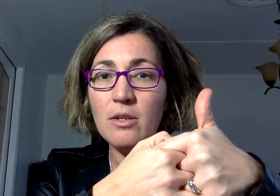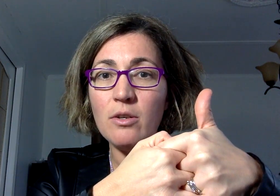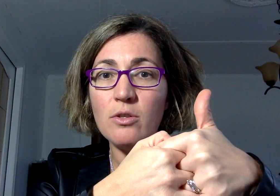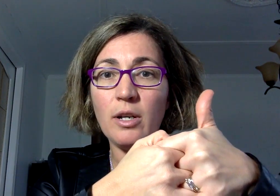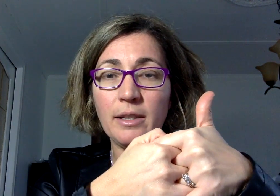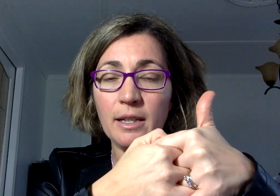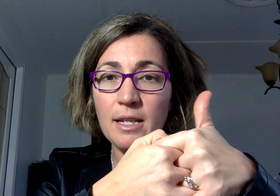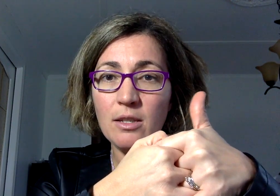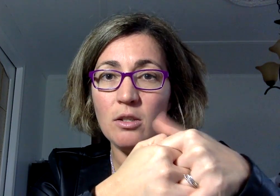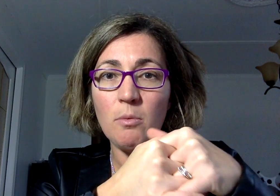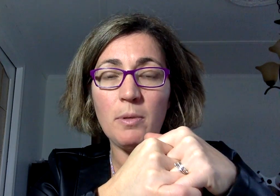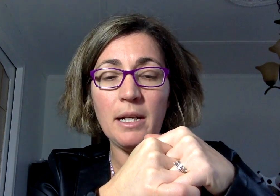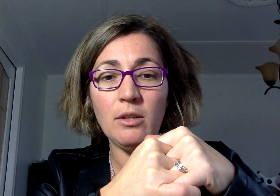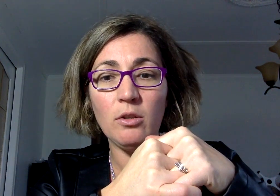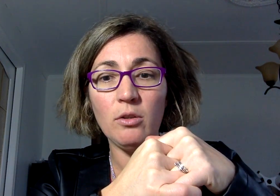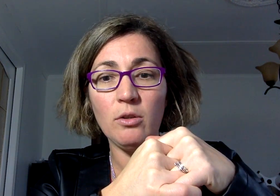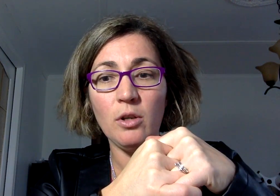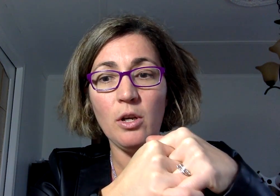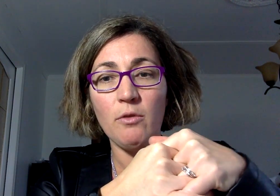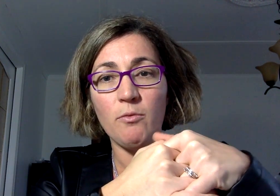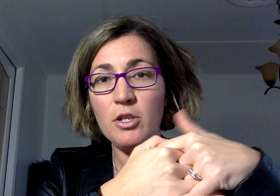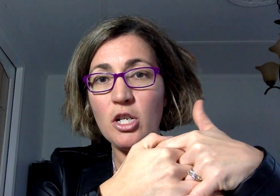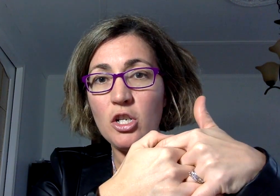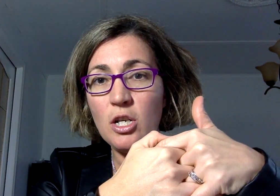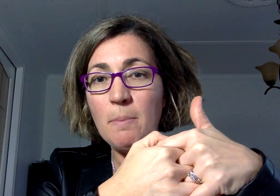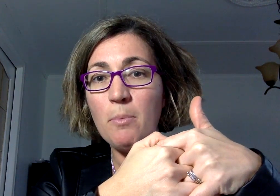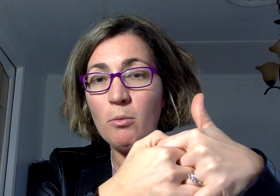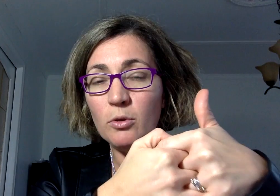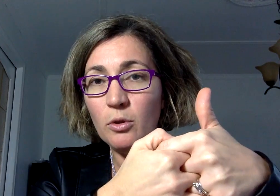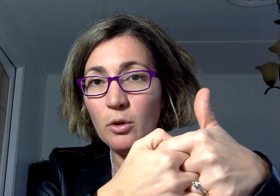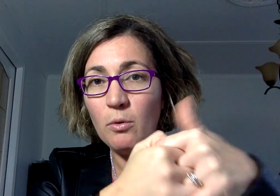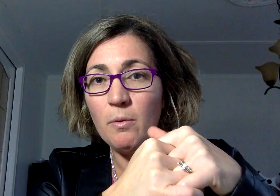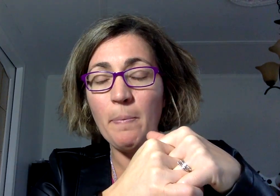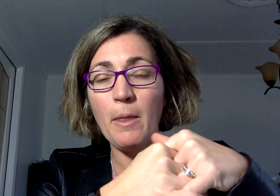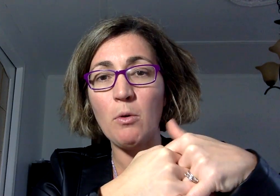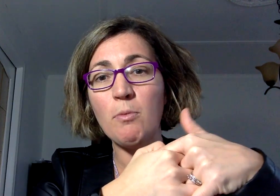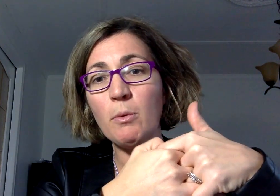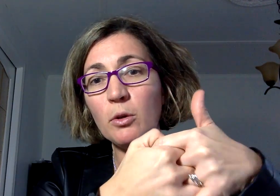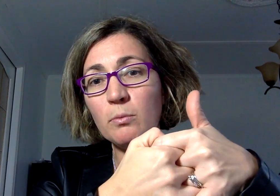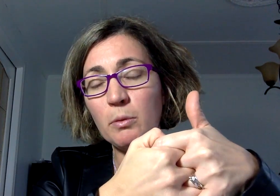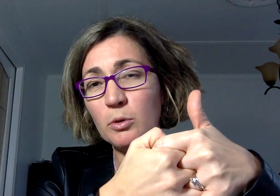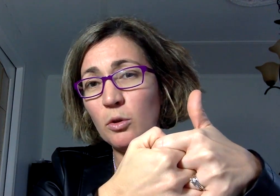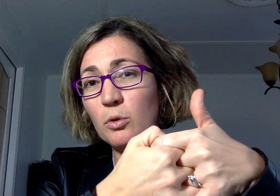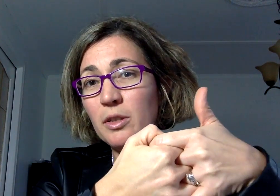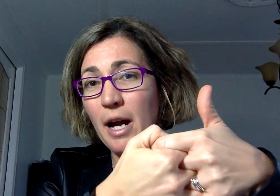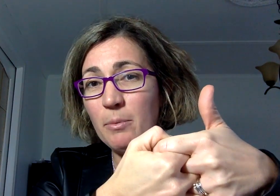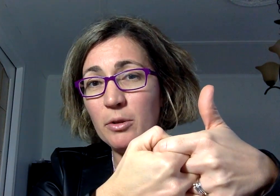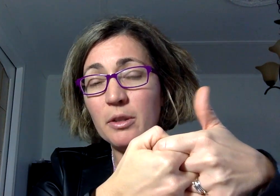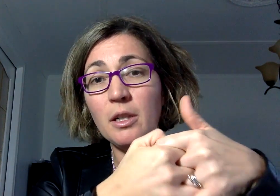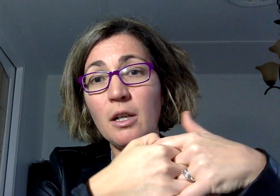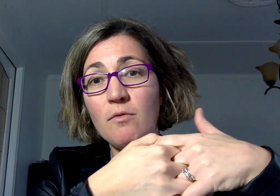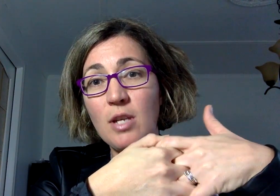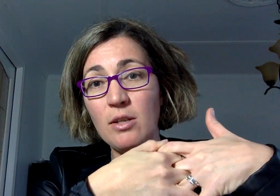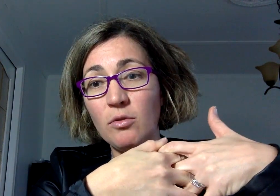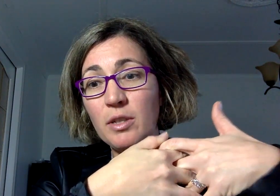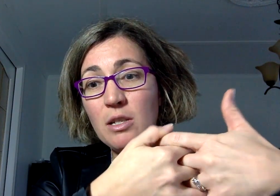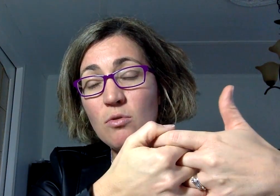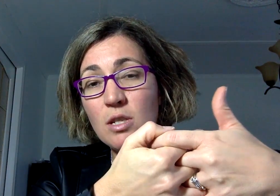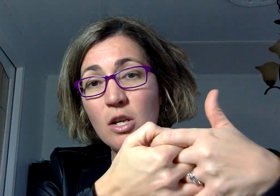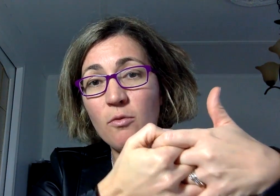sur Internet. Il y a plein de... Vous pouvez chercher Pomodoro ou Pomodoro Timer. Vous allez trouver des outils que